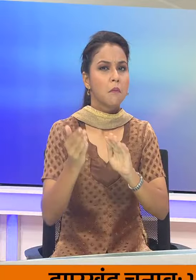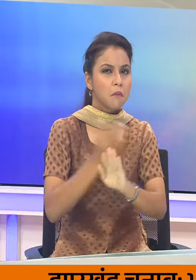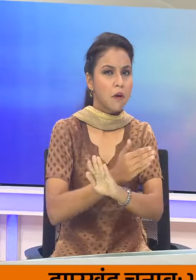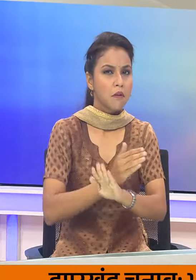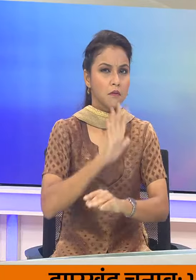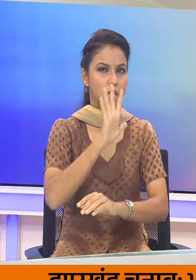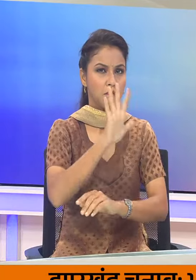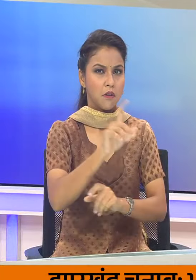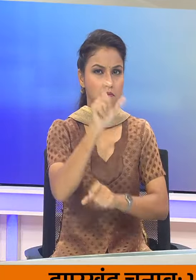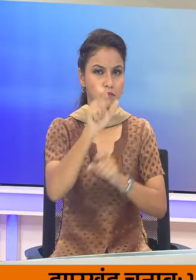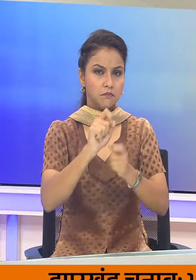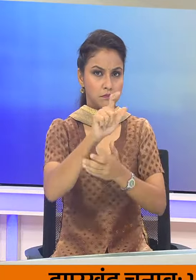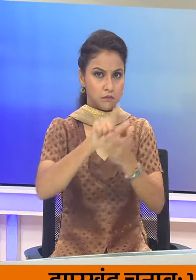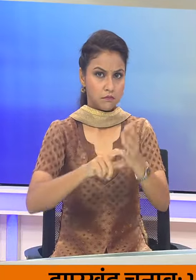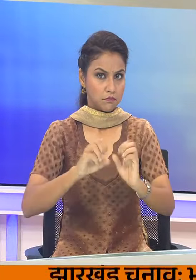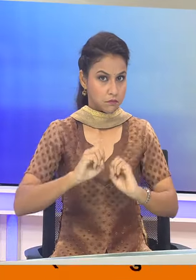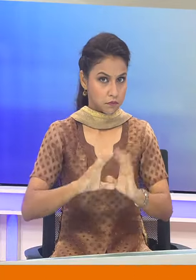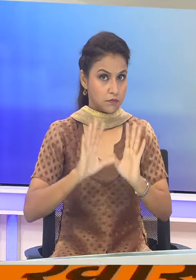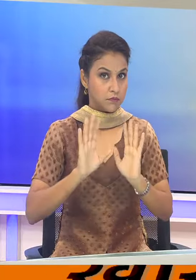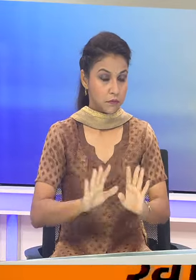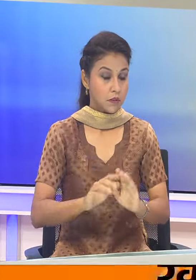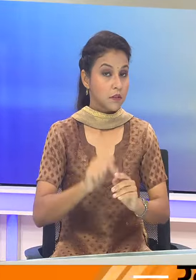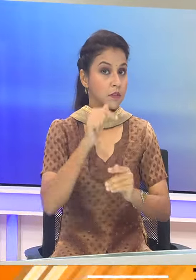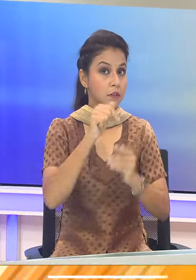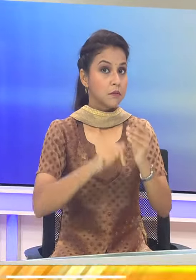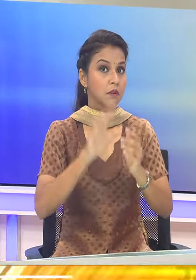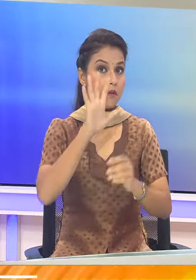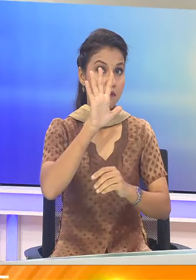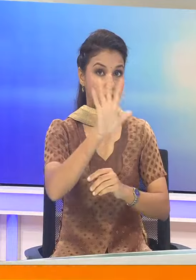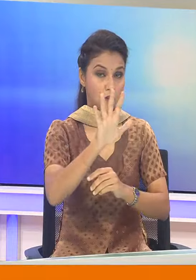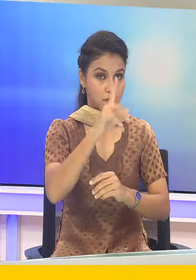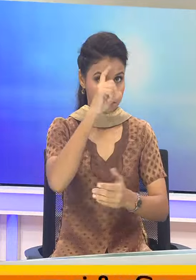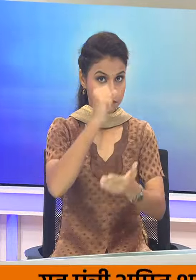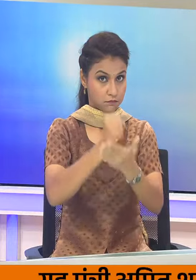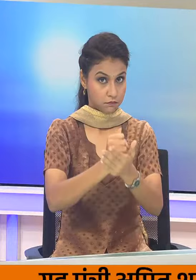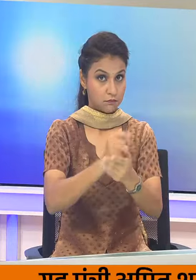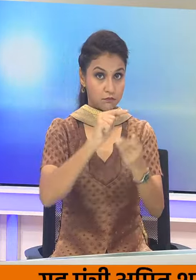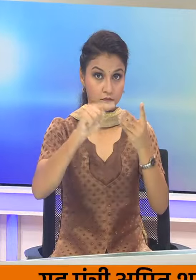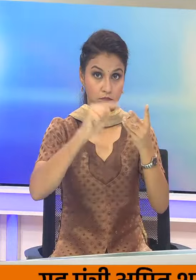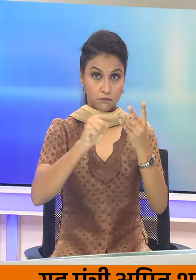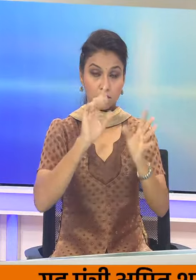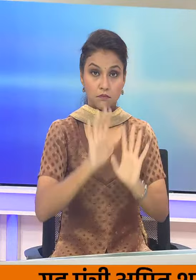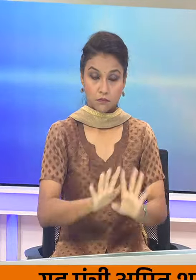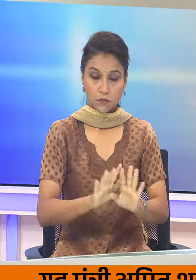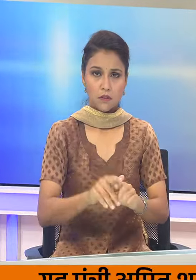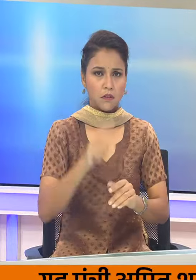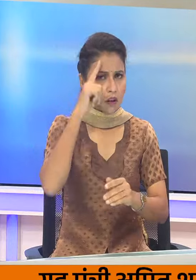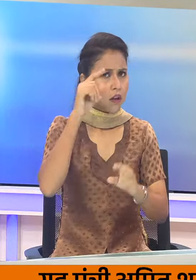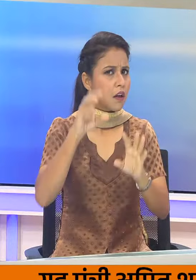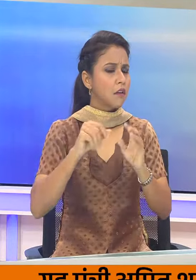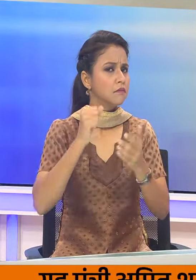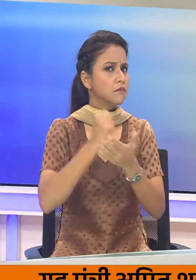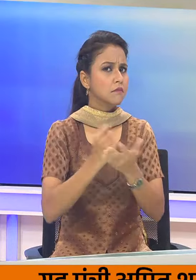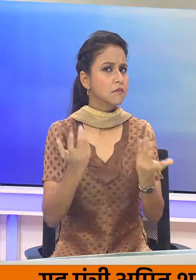प्रण जारी किये जाच रुके हैं, जिसमें पांच वाइदे किये गए हैं, माना ये भी जा रहा है कि